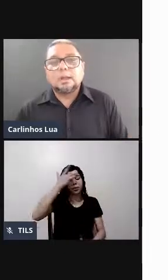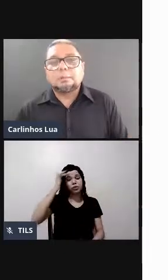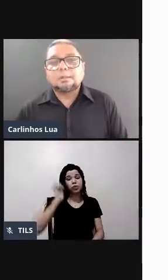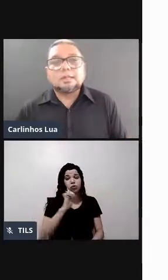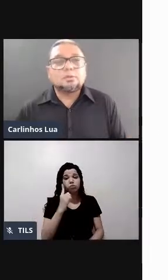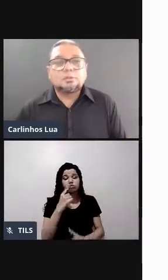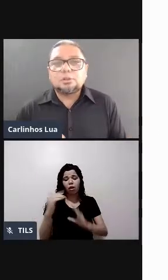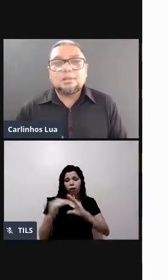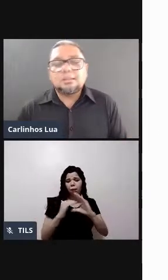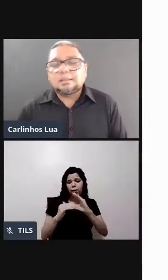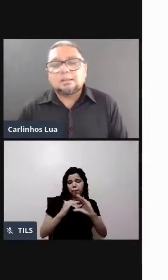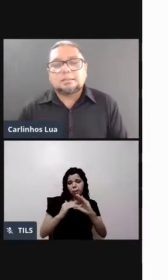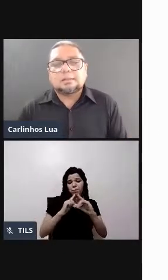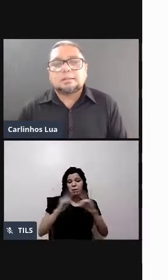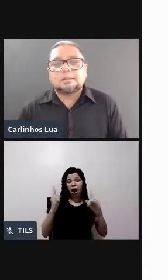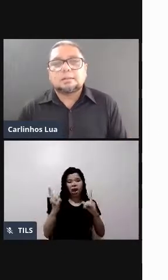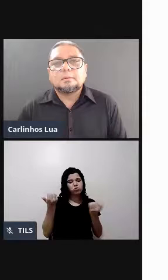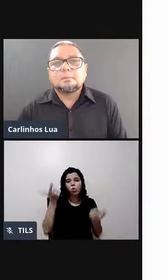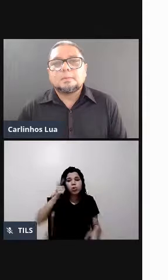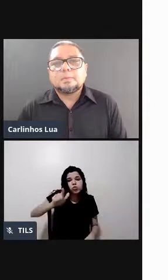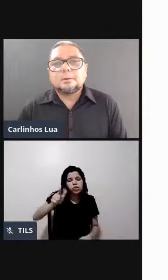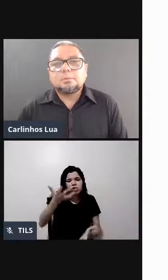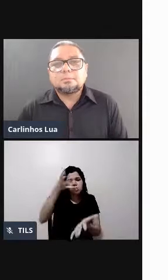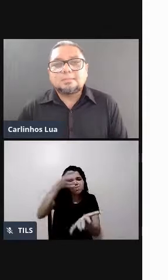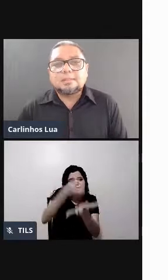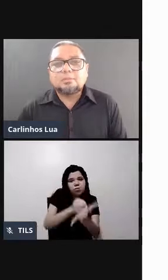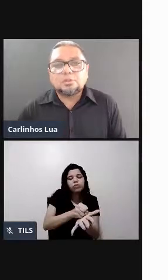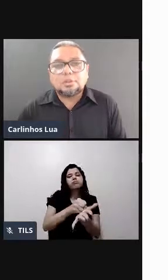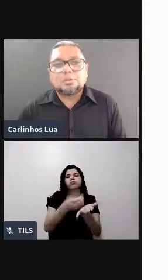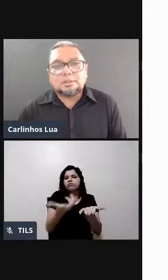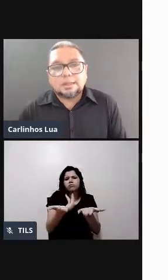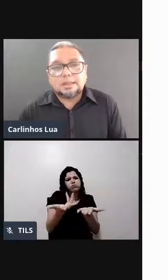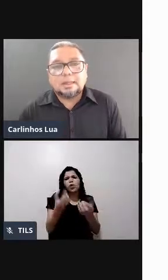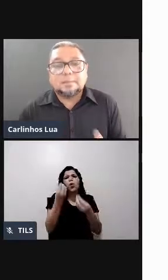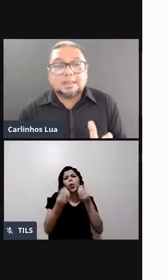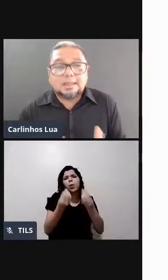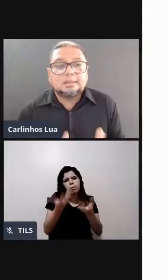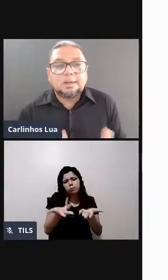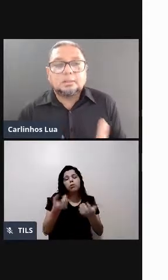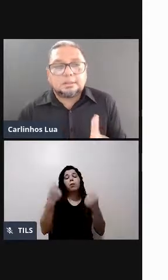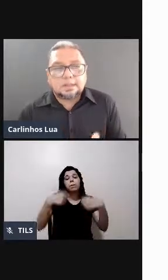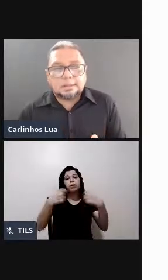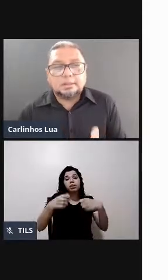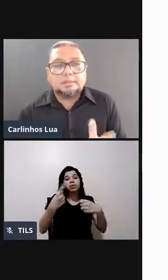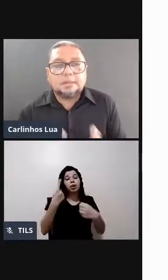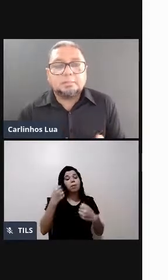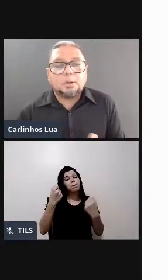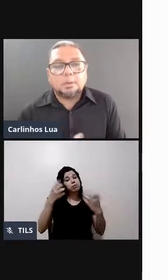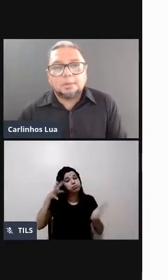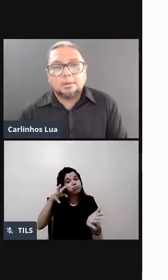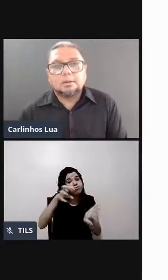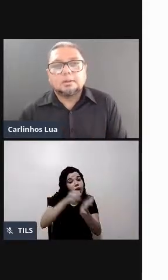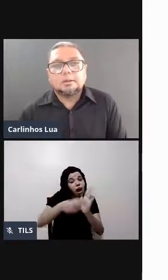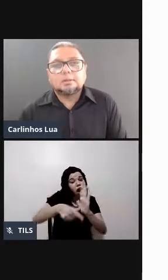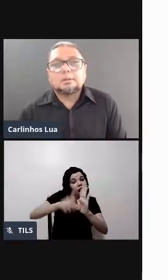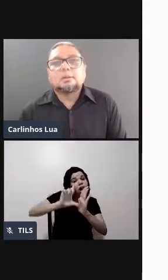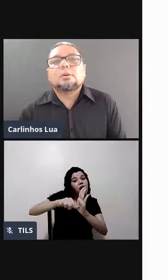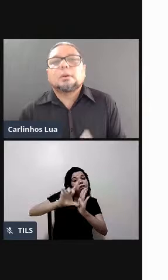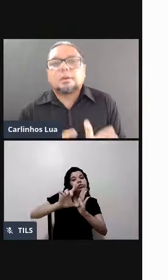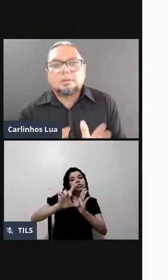mas que ele não conseguiu nem ter dado entrada ainda. Então, se ele não conseguiu ter entrada, é para quem deu entrada e tem problema, entendeu? Quem